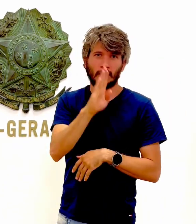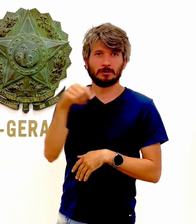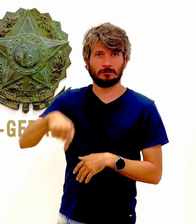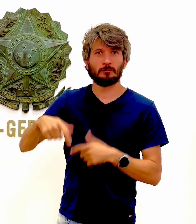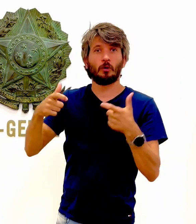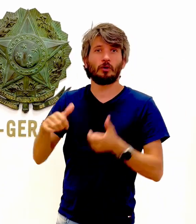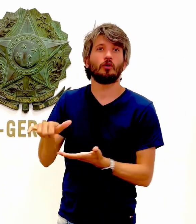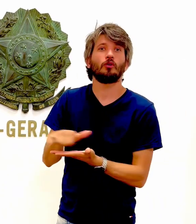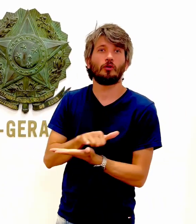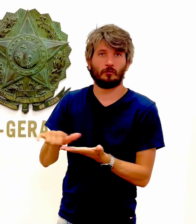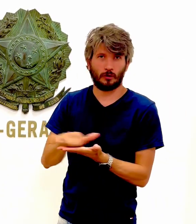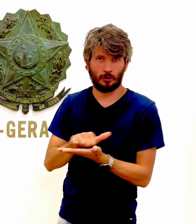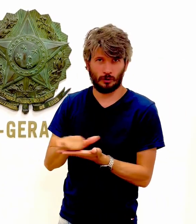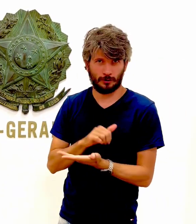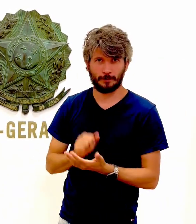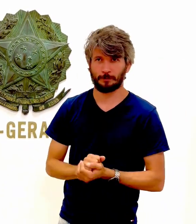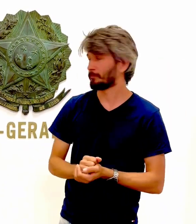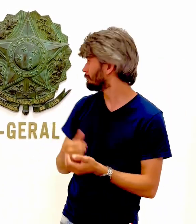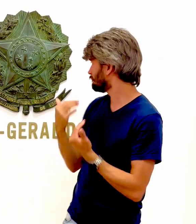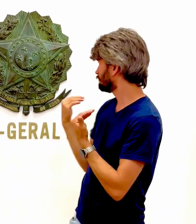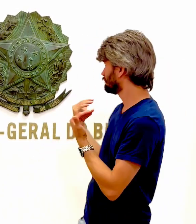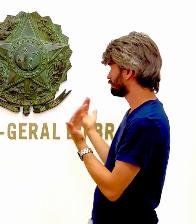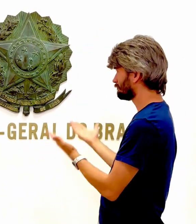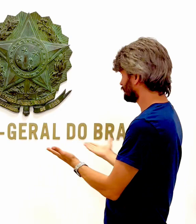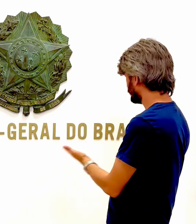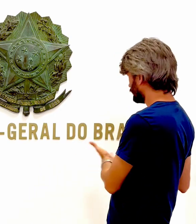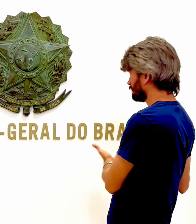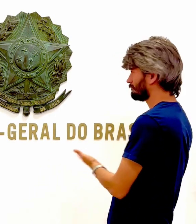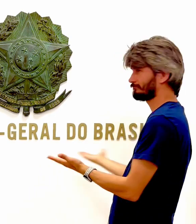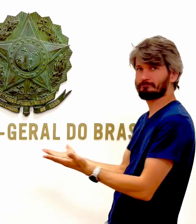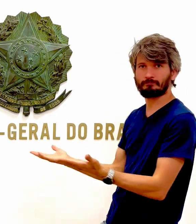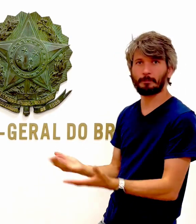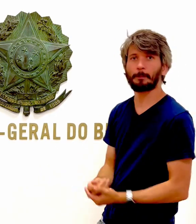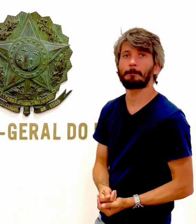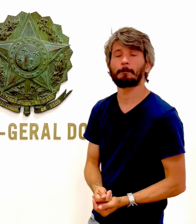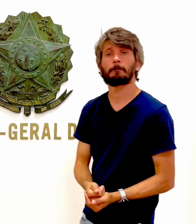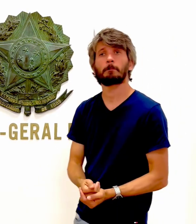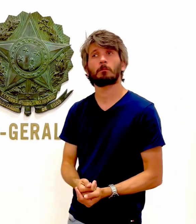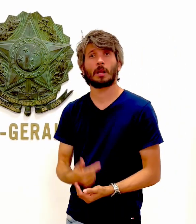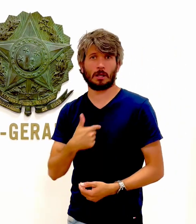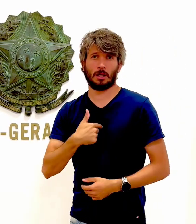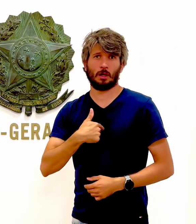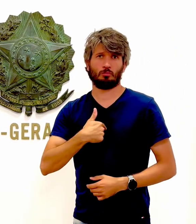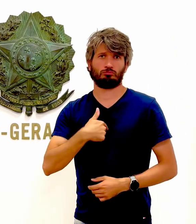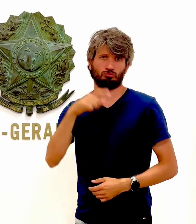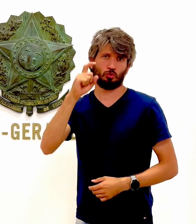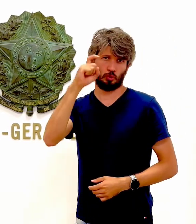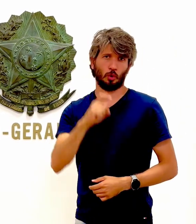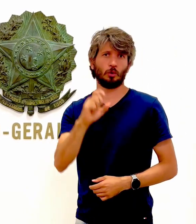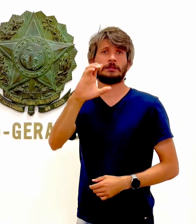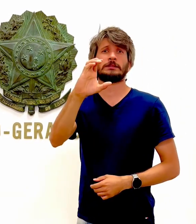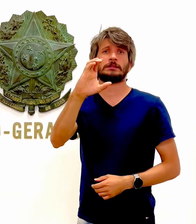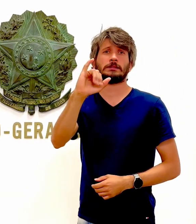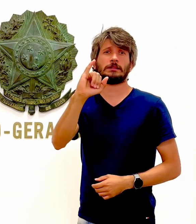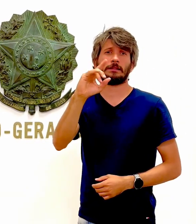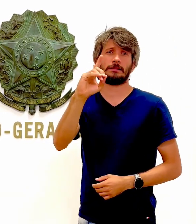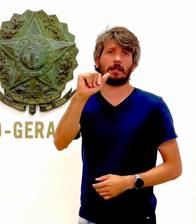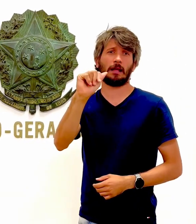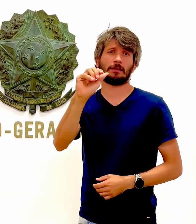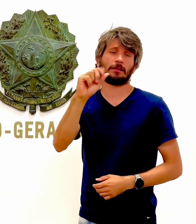em Nova Iorque. Estou aqui nesse exato momento. Bom, primeiramente eu quero dizer para vocês que eu